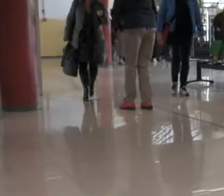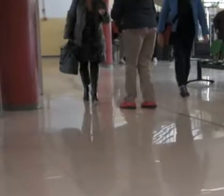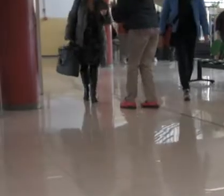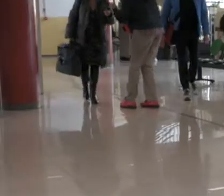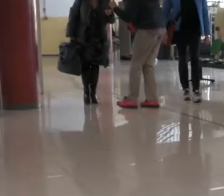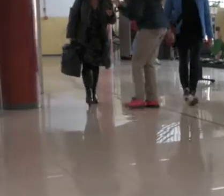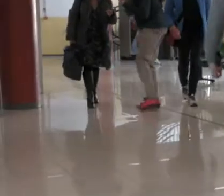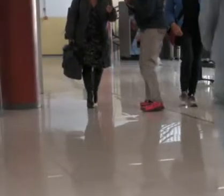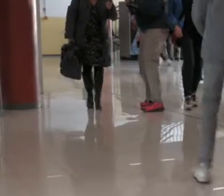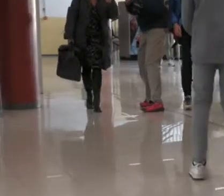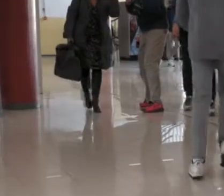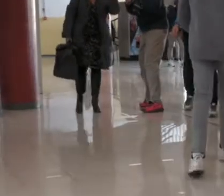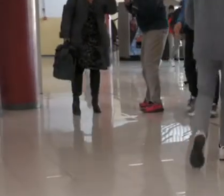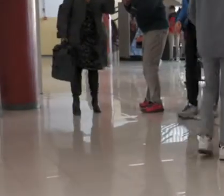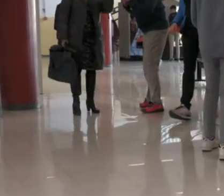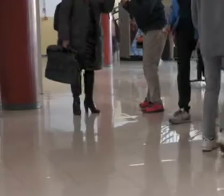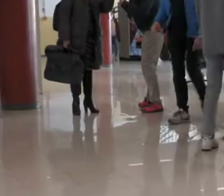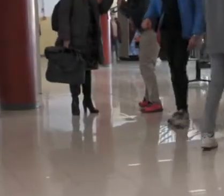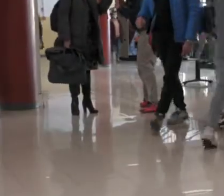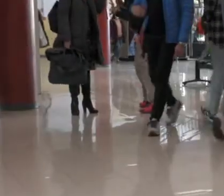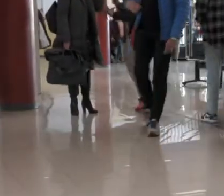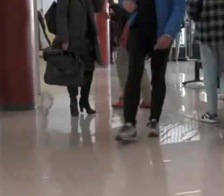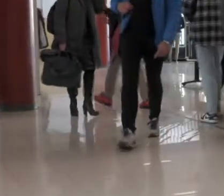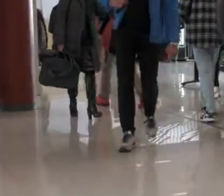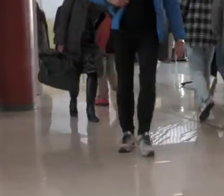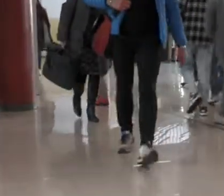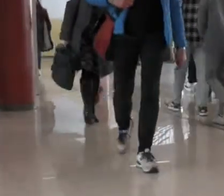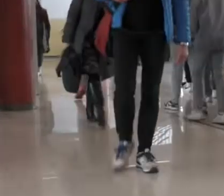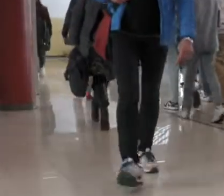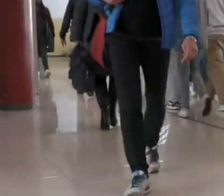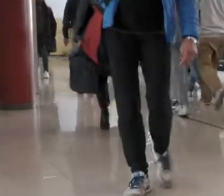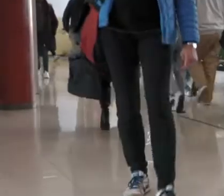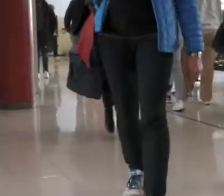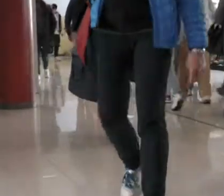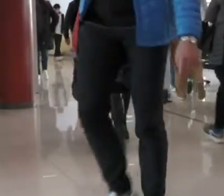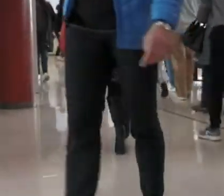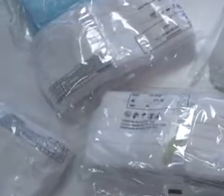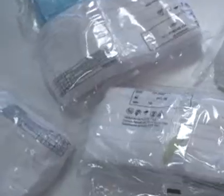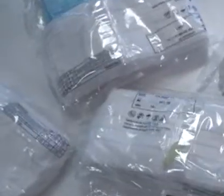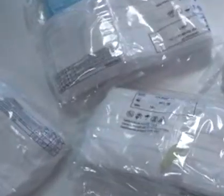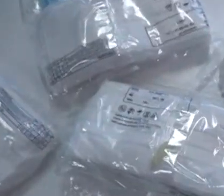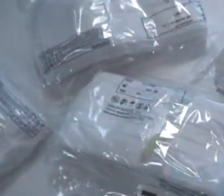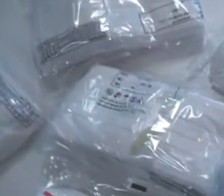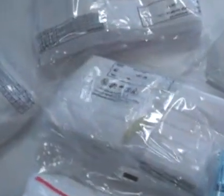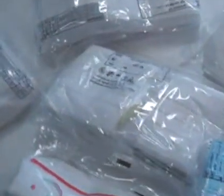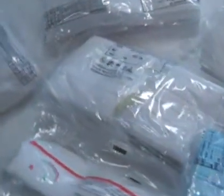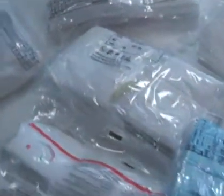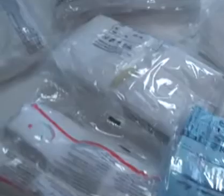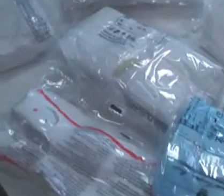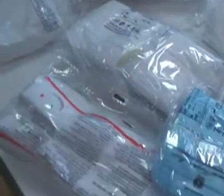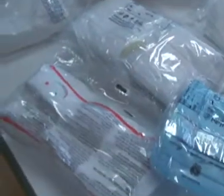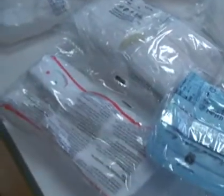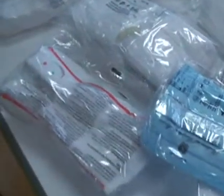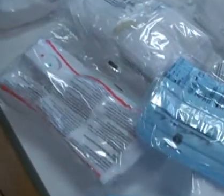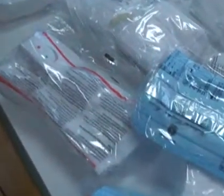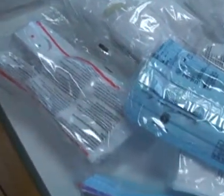Fase nuova per la quale, secondo Zai, è necessario che le regole vadano riscritte, immaginando che possano essere per sempre come avviene per l